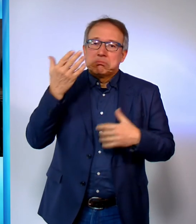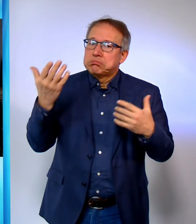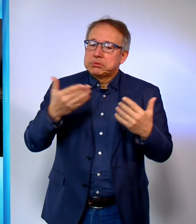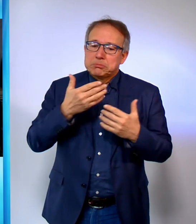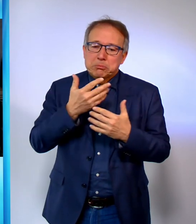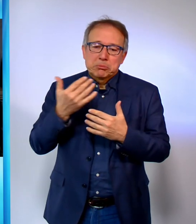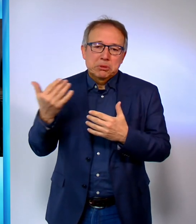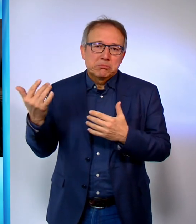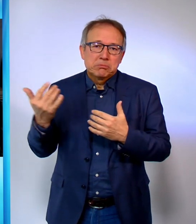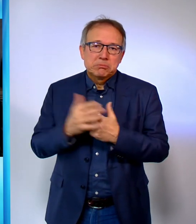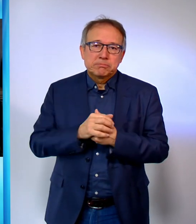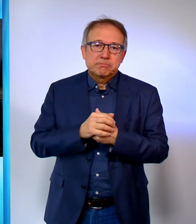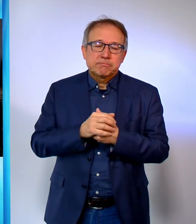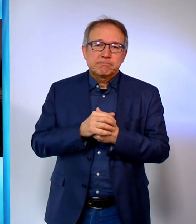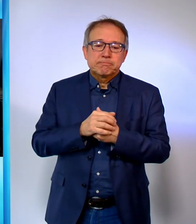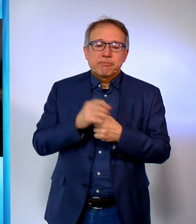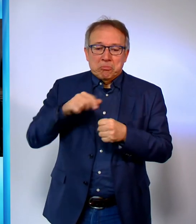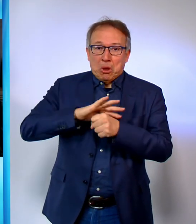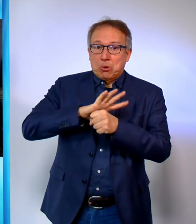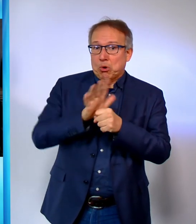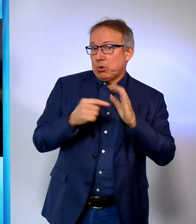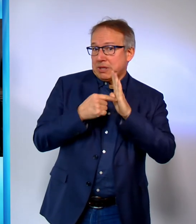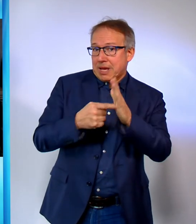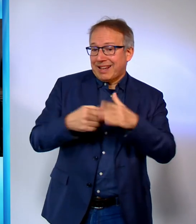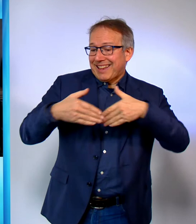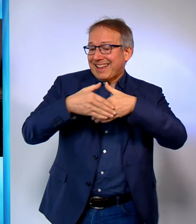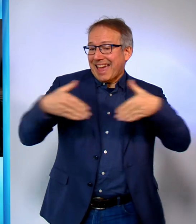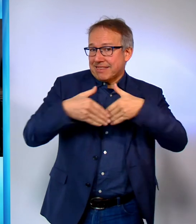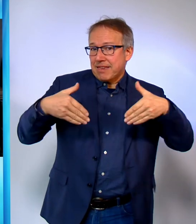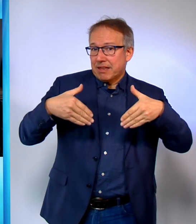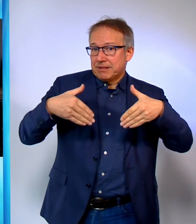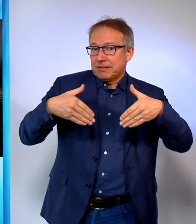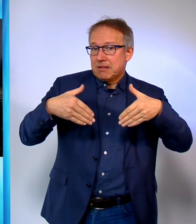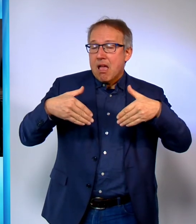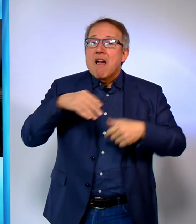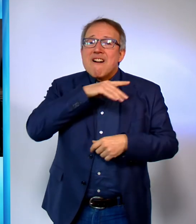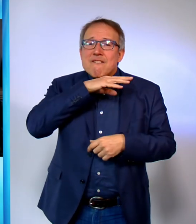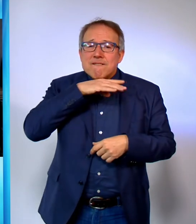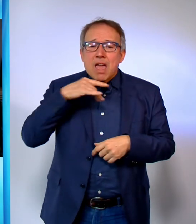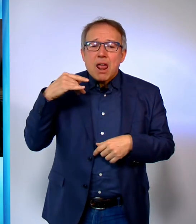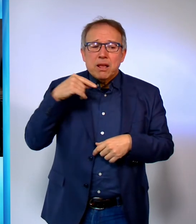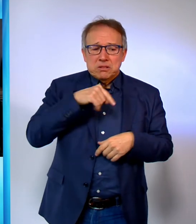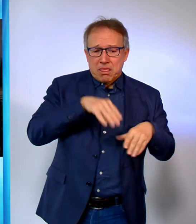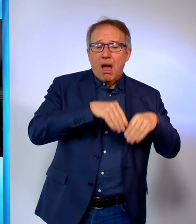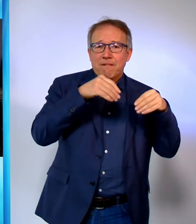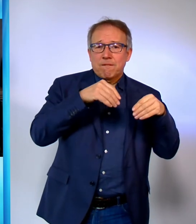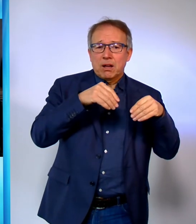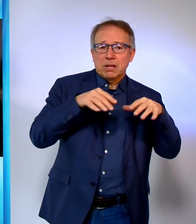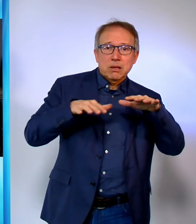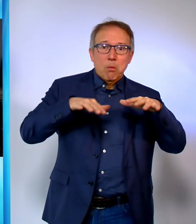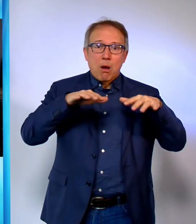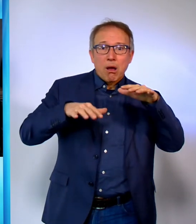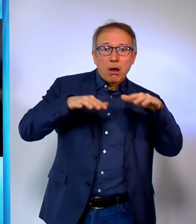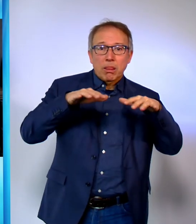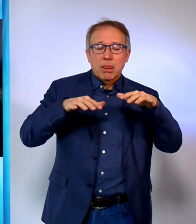Statussymbole. Die Pandemie zeigt uns Grenzen auf. Vieles ist seit ihrem Ausbruch ins Wanken